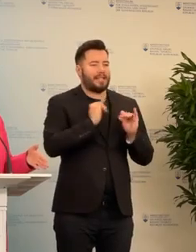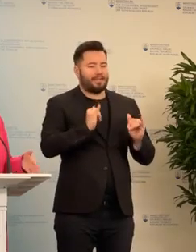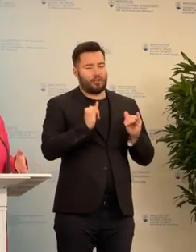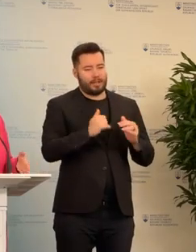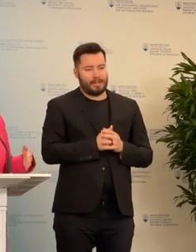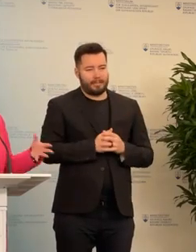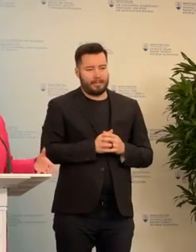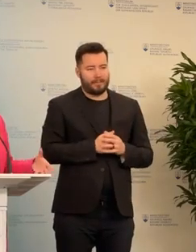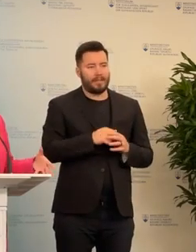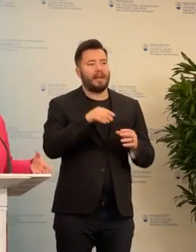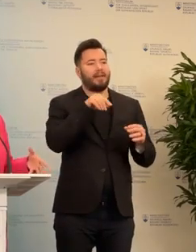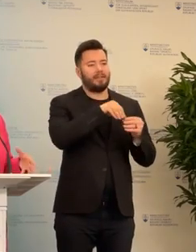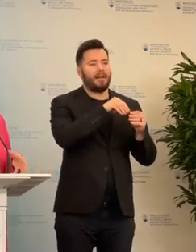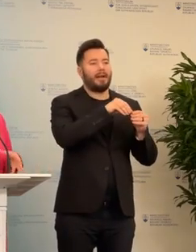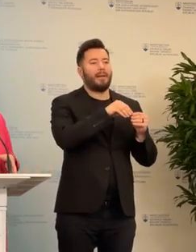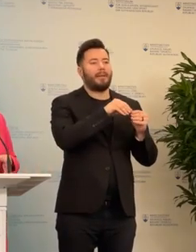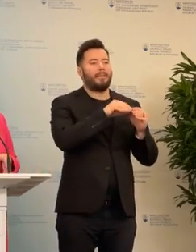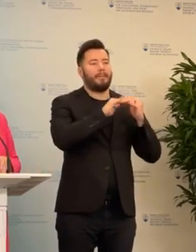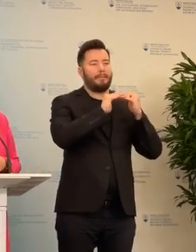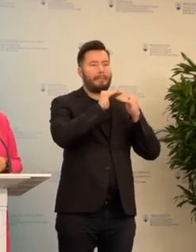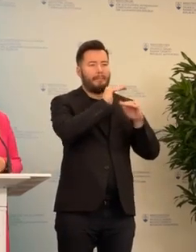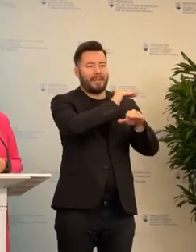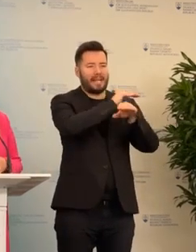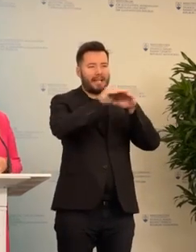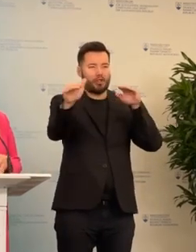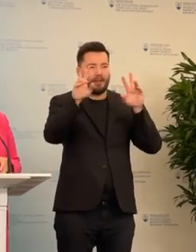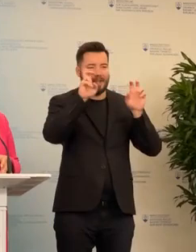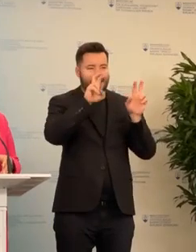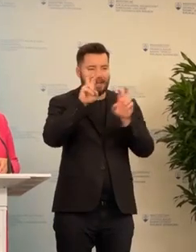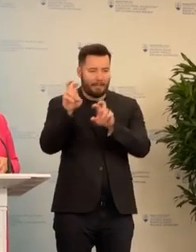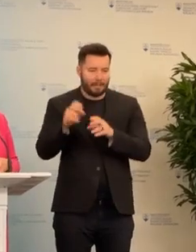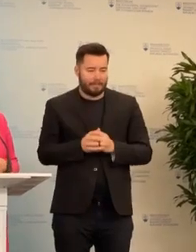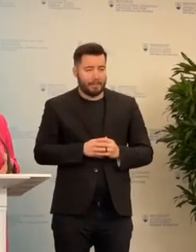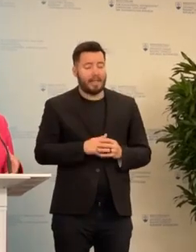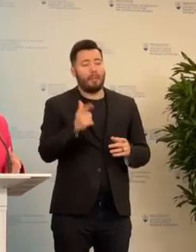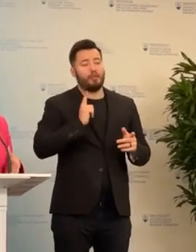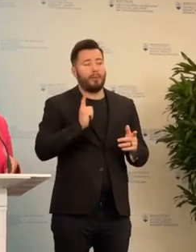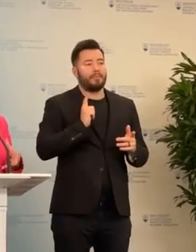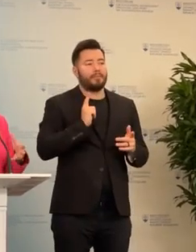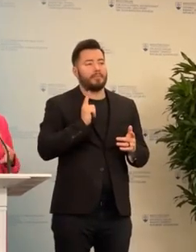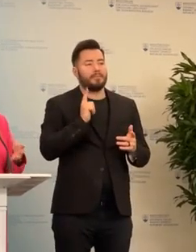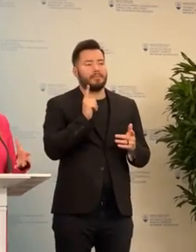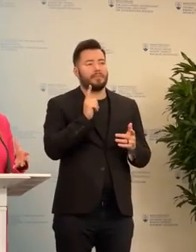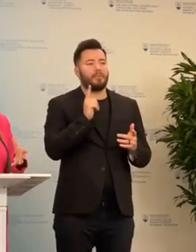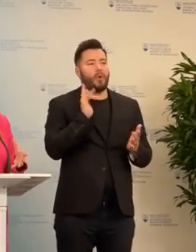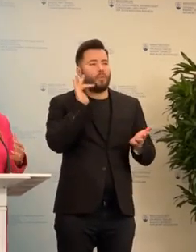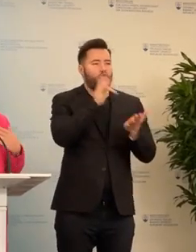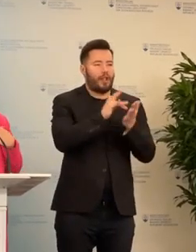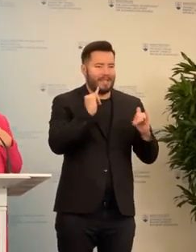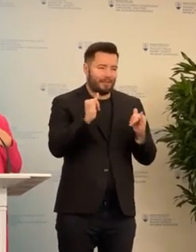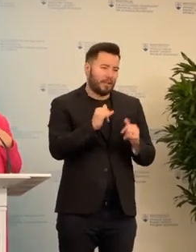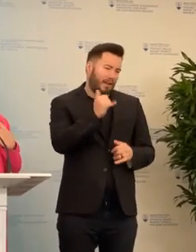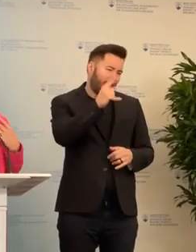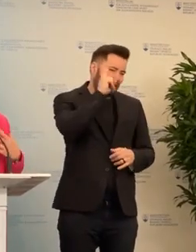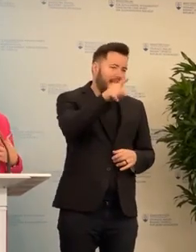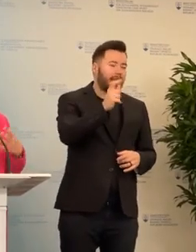vzdiavacieho programu v prierezových témach. A druhá vec, že naozaj máme takéto účelové cvičenia, keď si predstavíme, že možno už teda nechodia tí naši